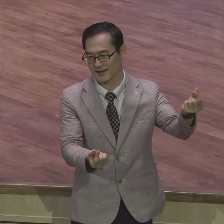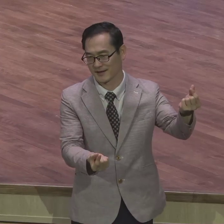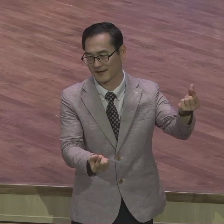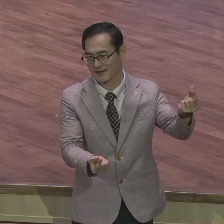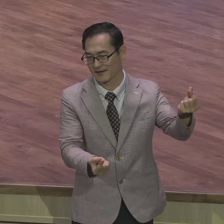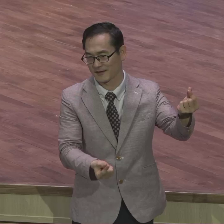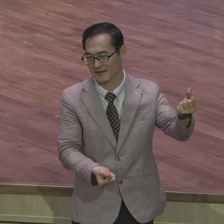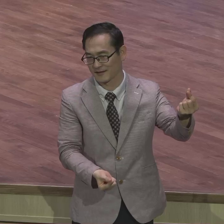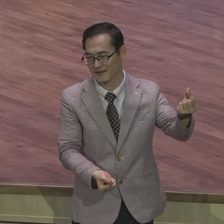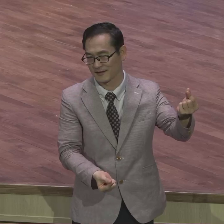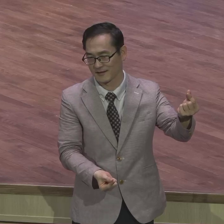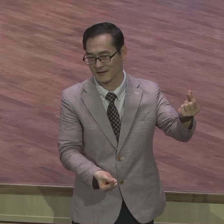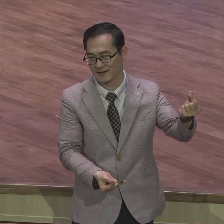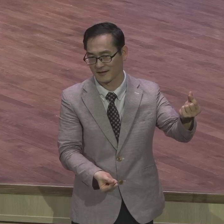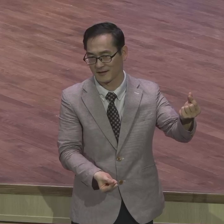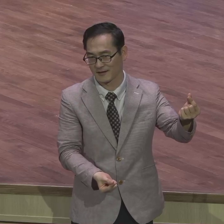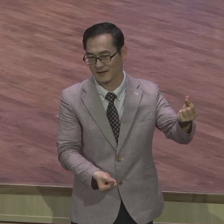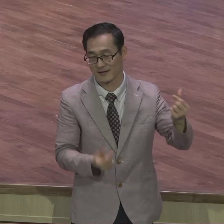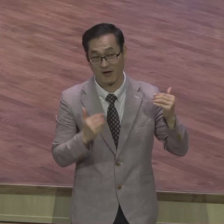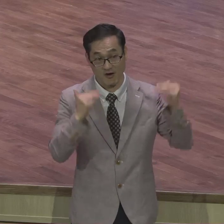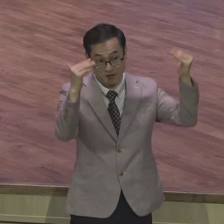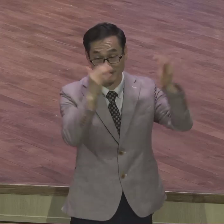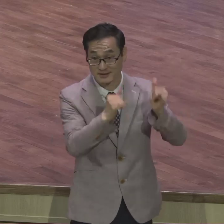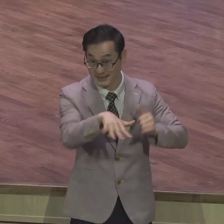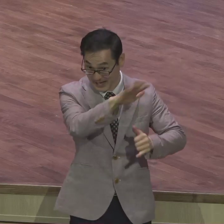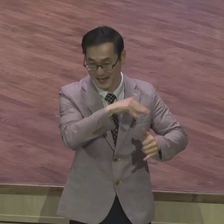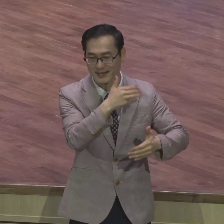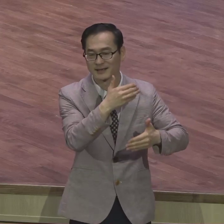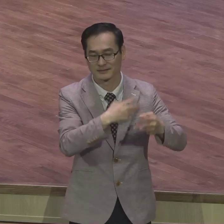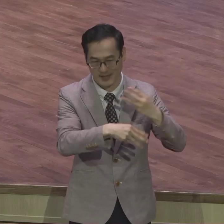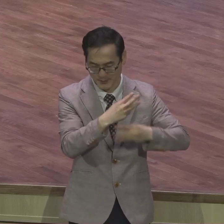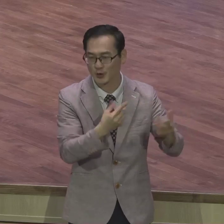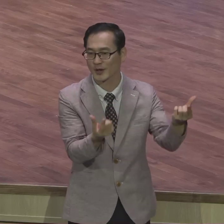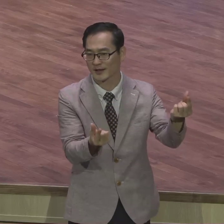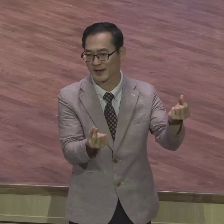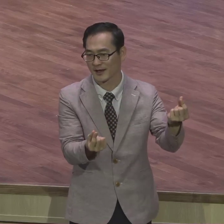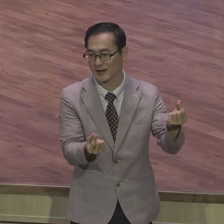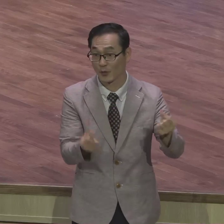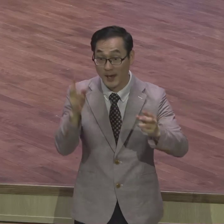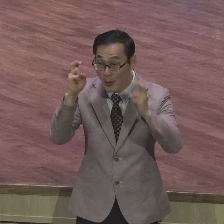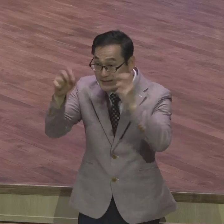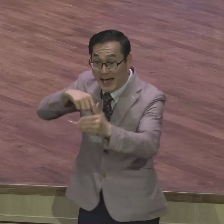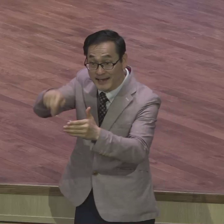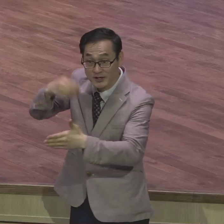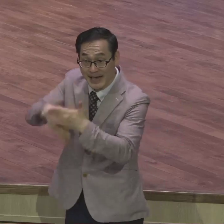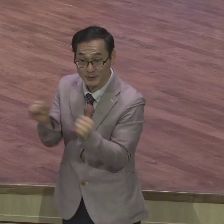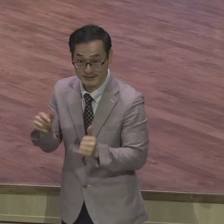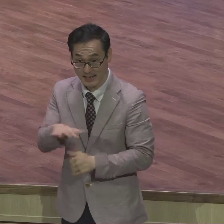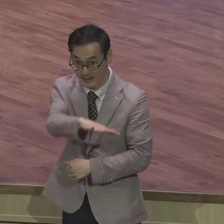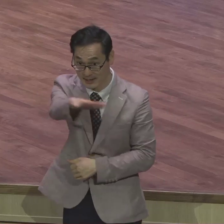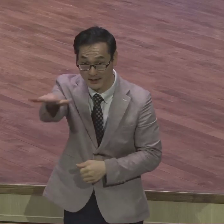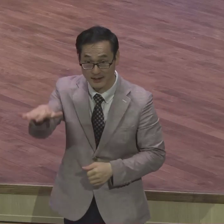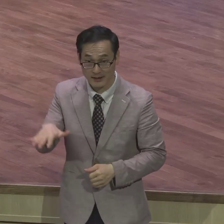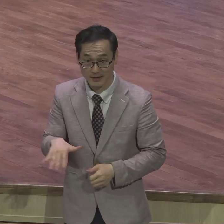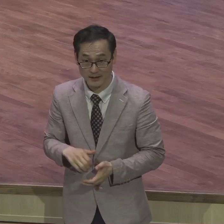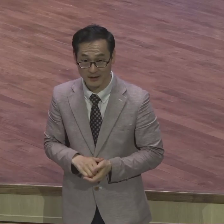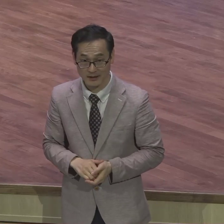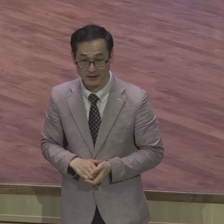여러분 가문에서 남은자요 여러분 직장에서 남은자 여러분의 유일하게 은약 잡은자라니까 같이 봅시다